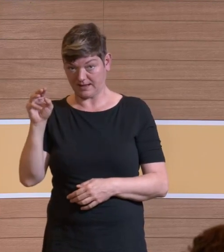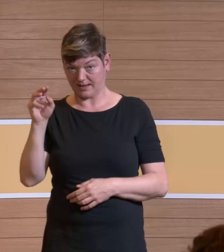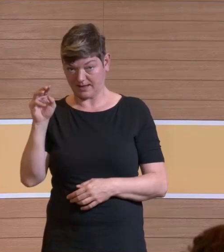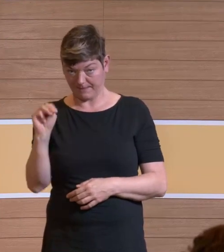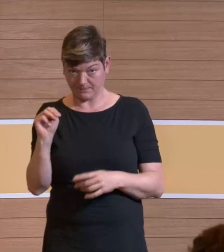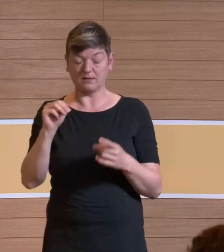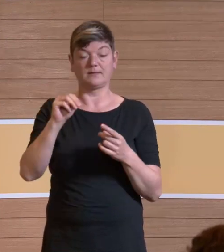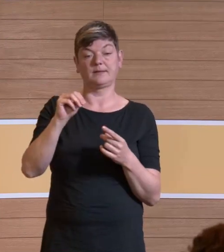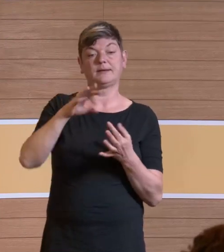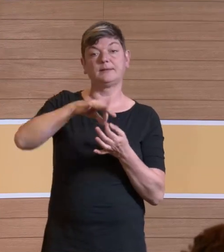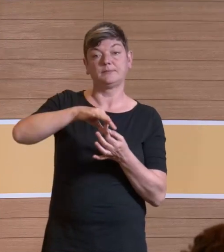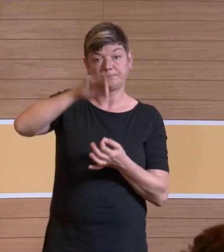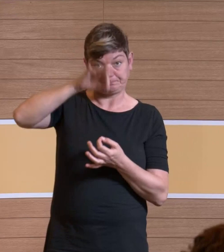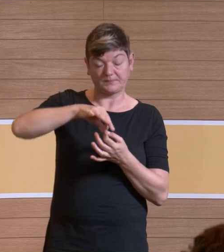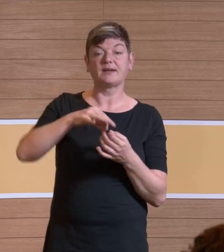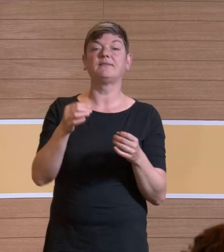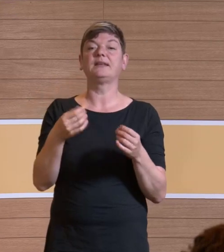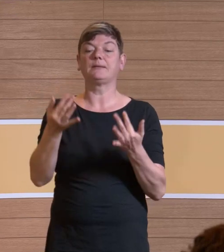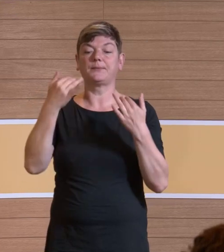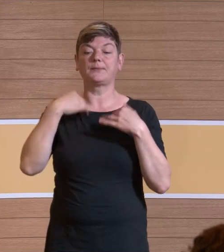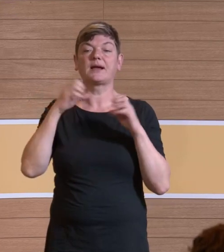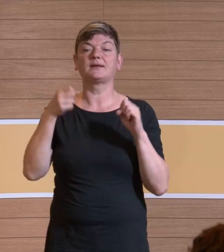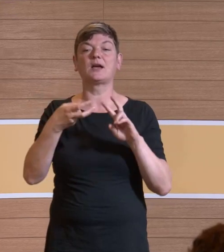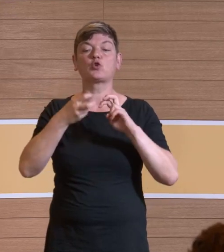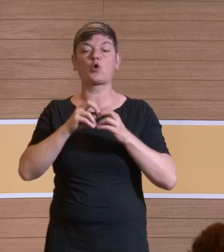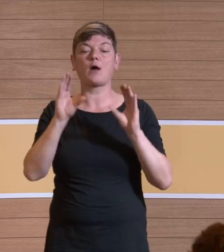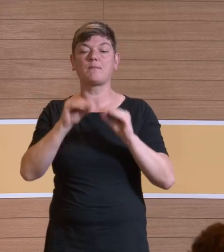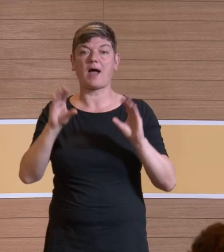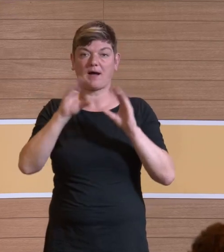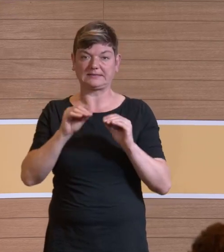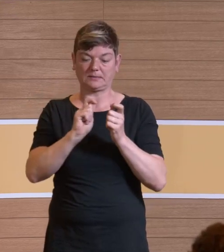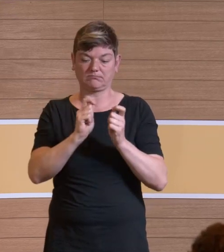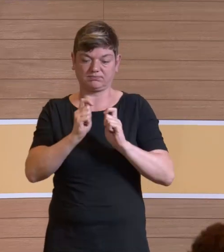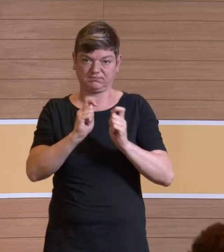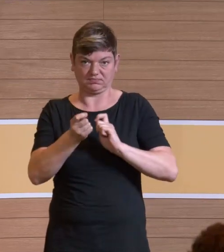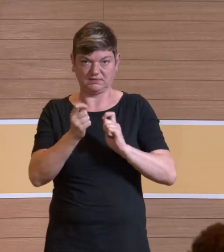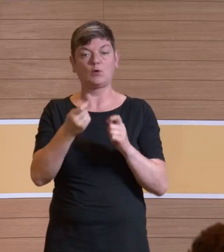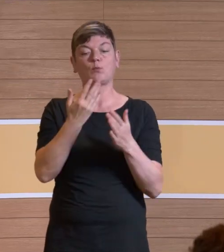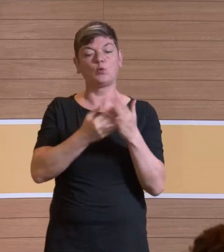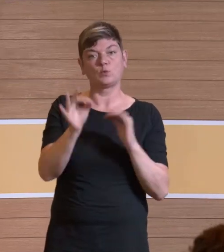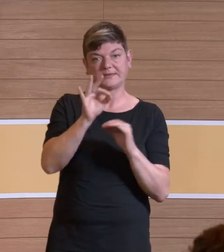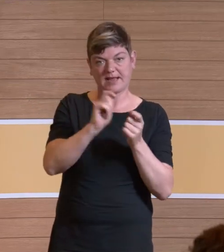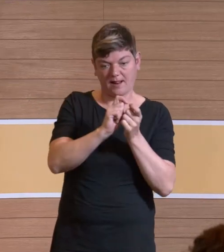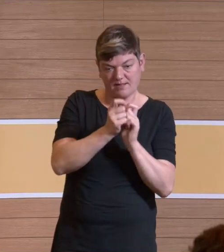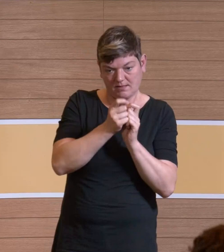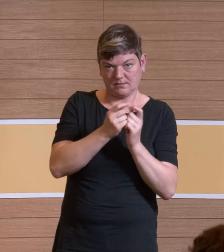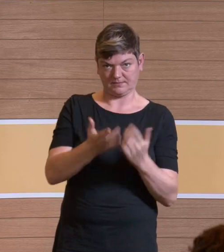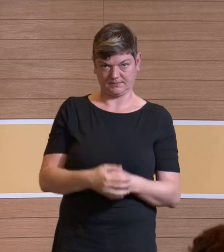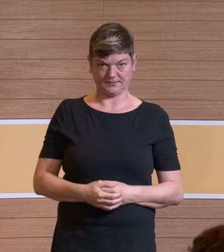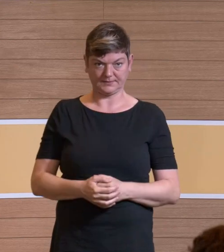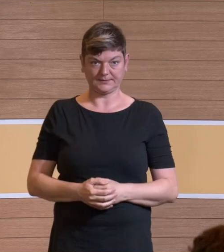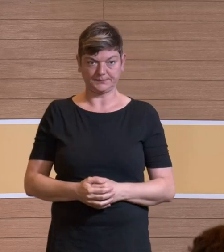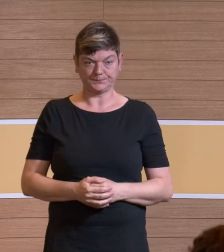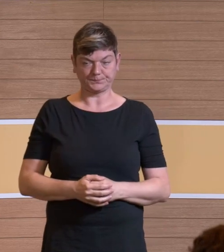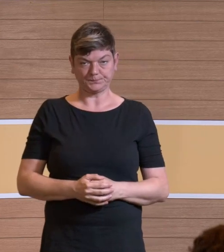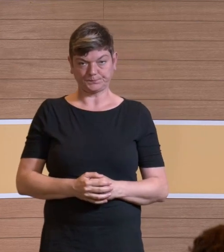längeren Zeitraum, zu einer Knochenmarktsdepression führen kann und zu Veränderungen der Blutzellbildung. Wo haben Sie das? Na,